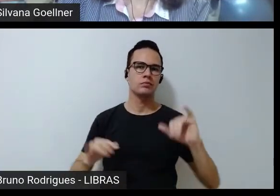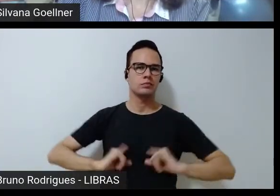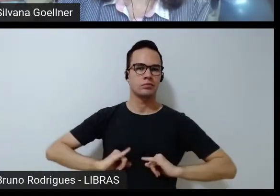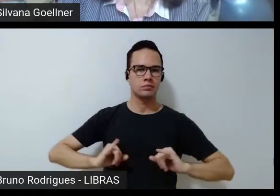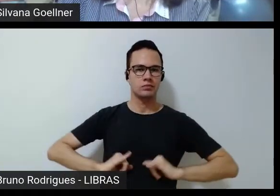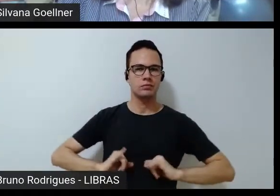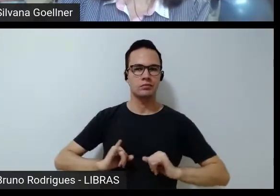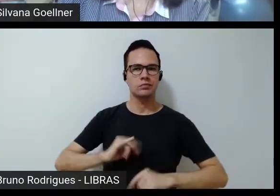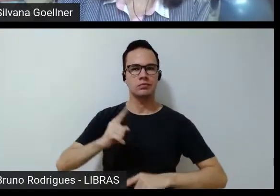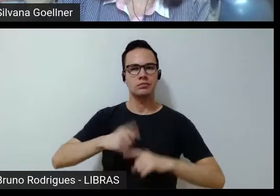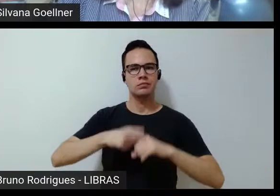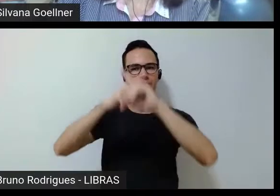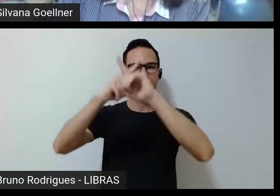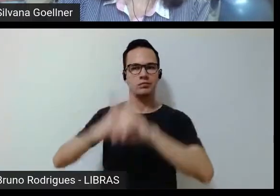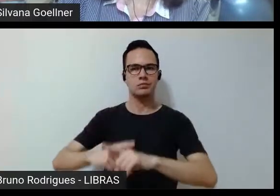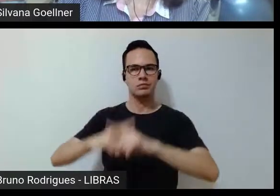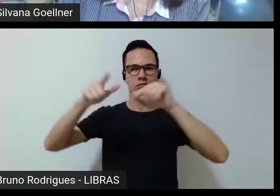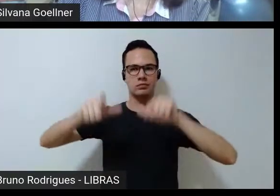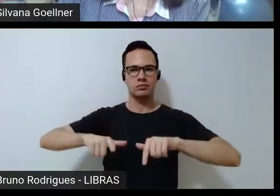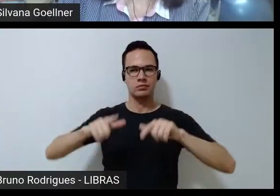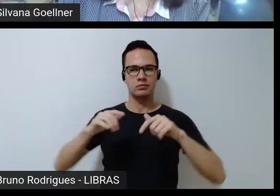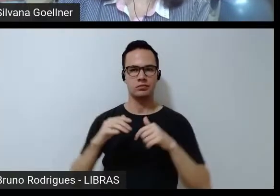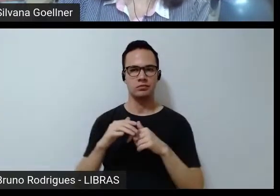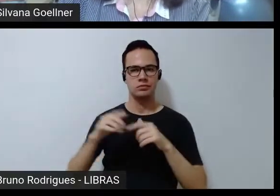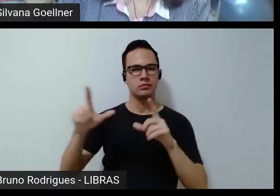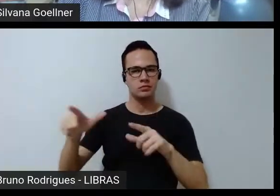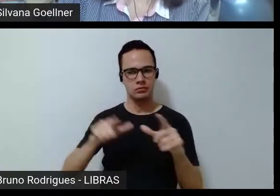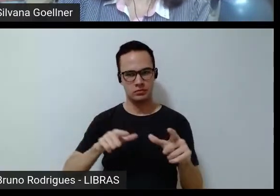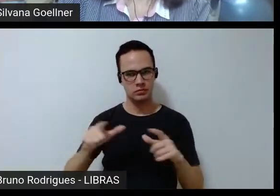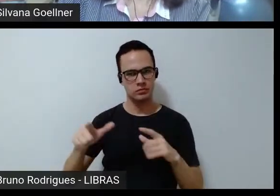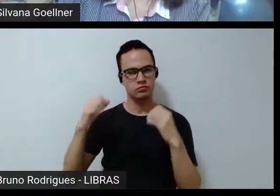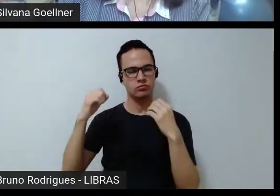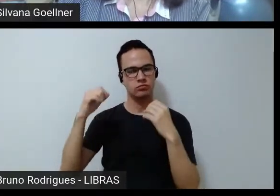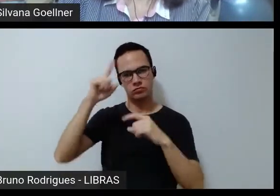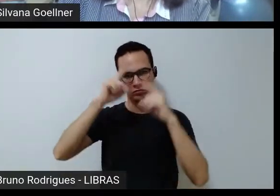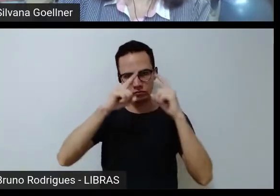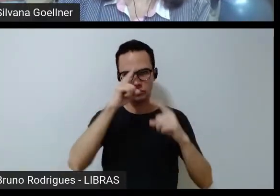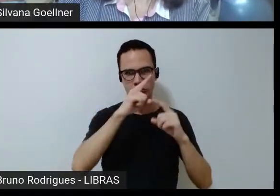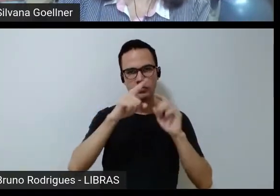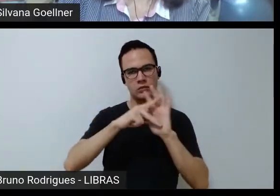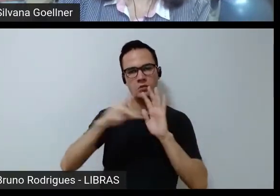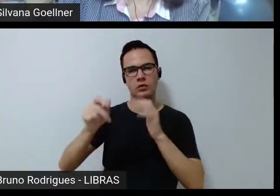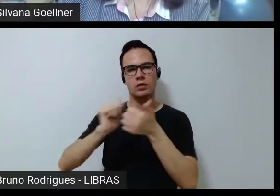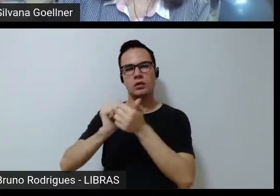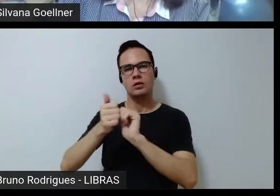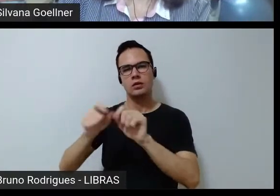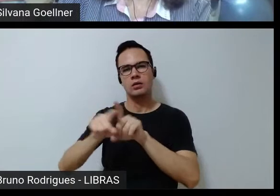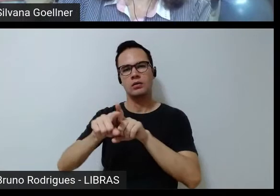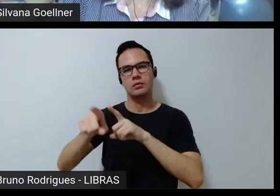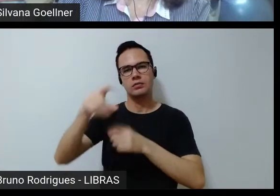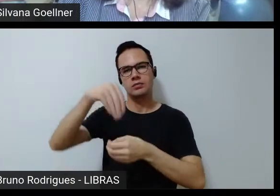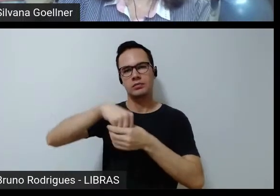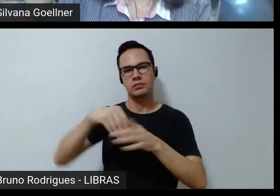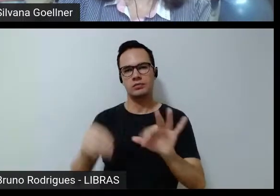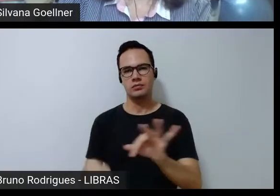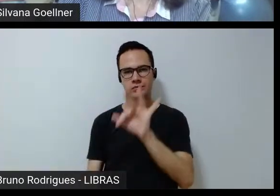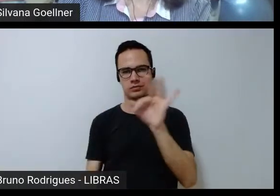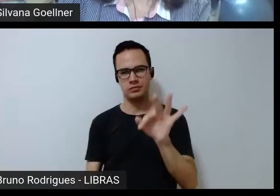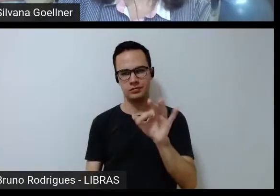relação à disputa de espaço de lugar e de poder não só no esporte mas também dentro da universidade